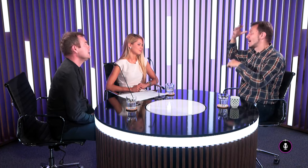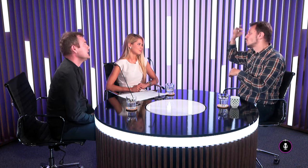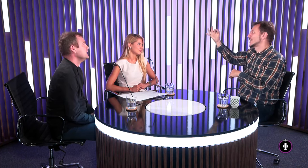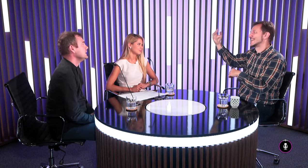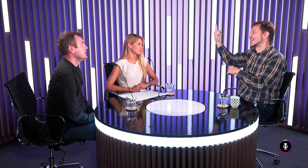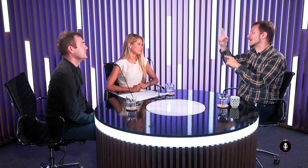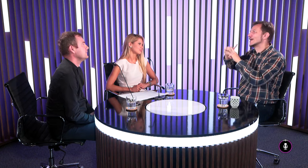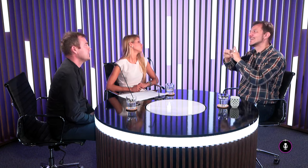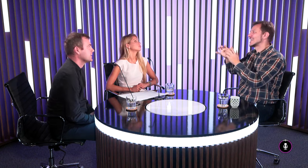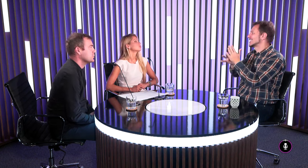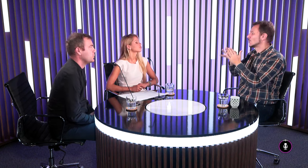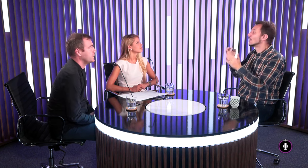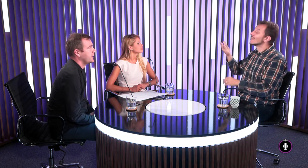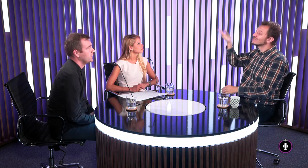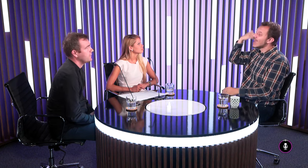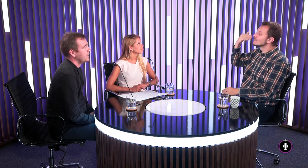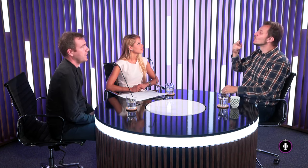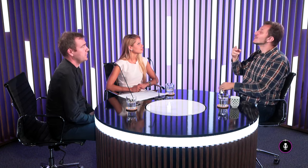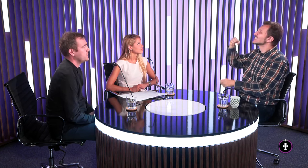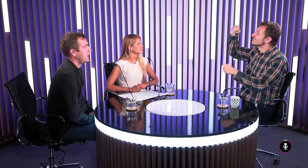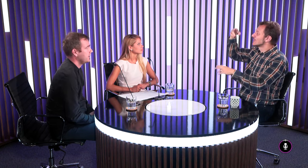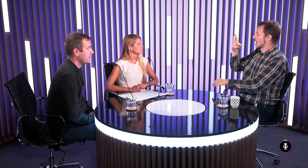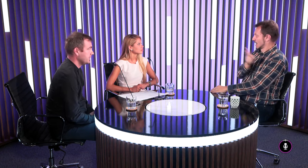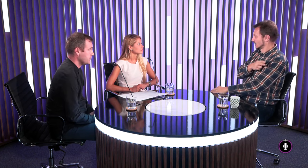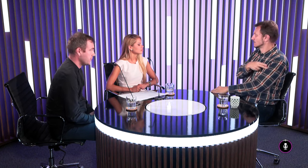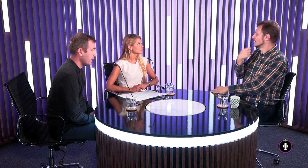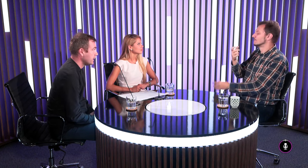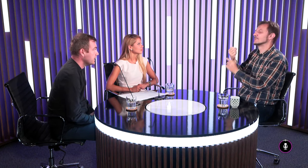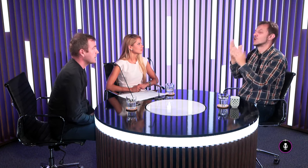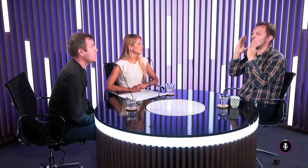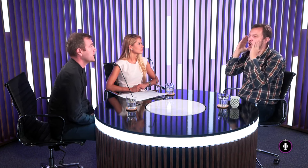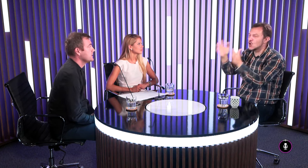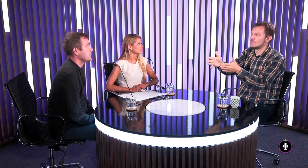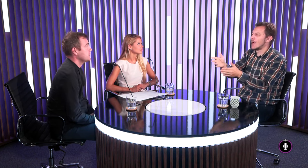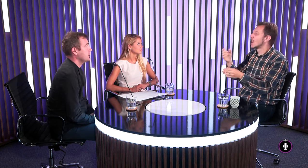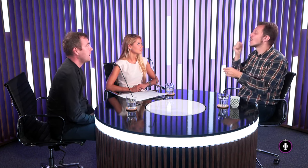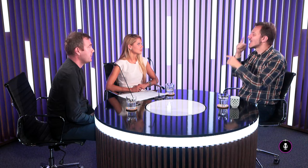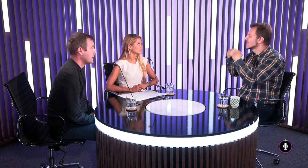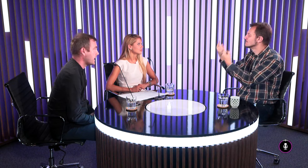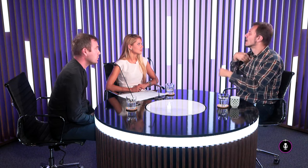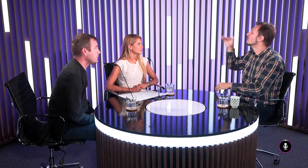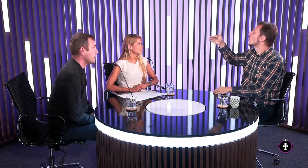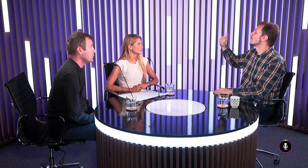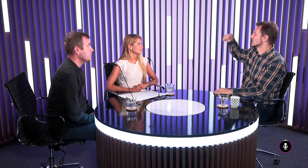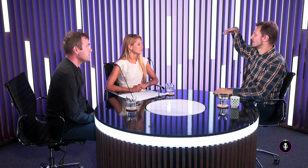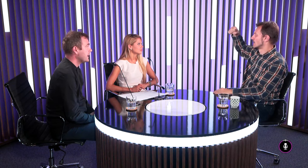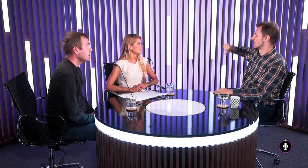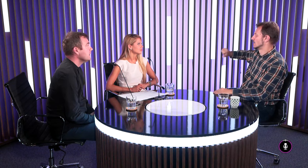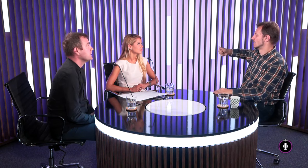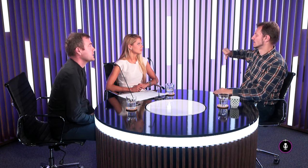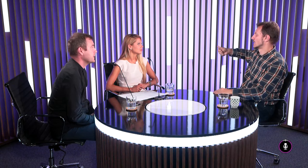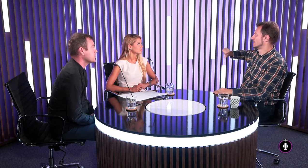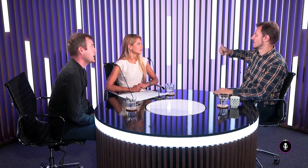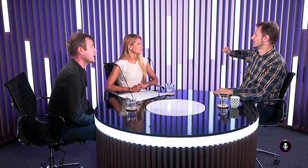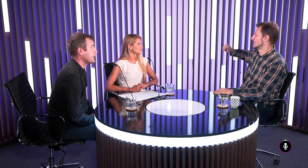niekedy viem teraz sú už moderné osvetlenia rôzne ale dávnejšie keď boli klasické svetla napríklad na chodbe alebo výzbe